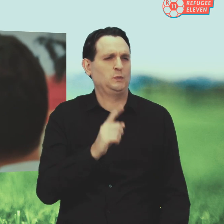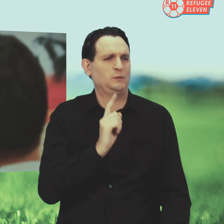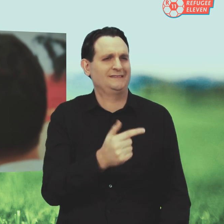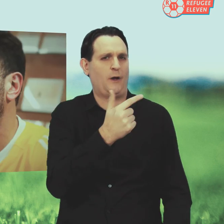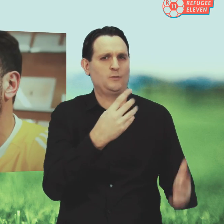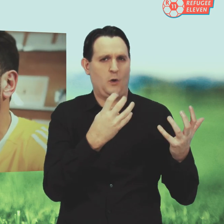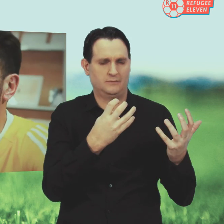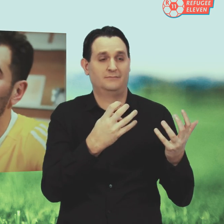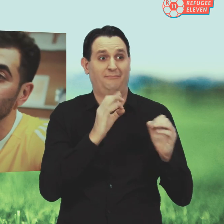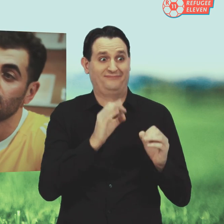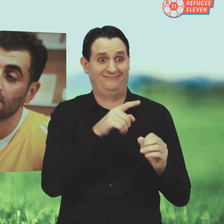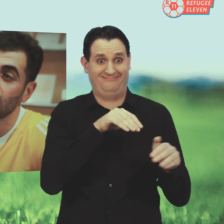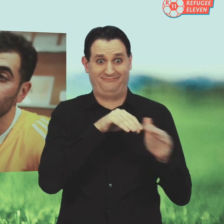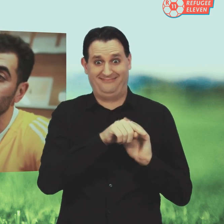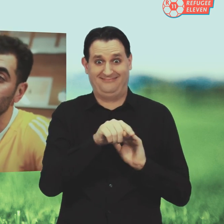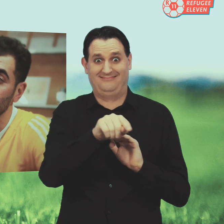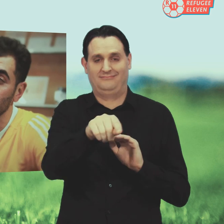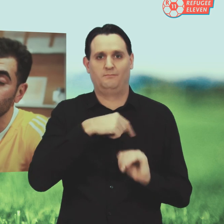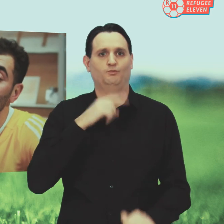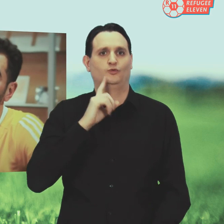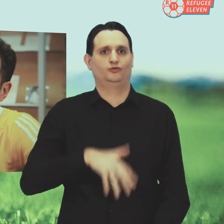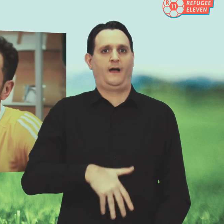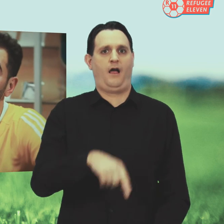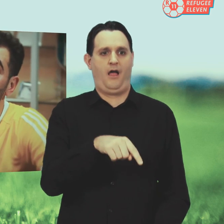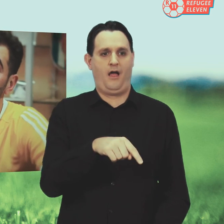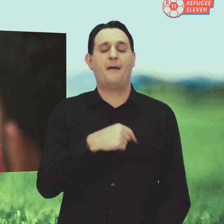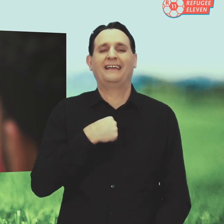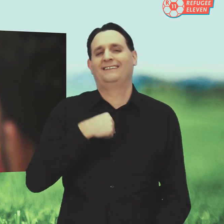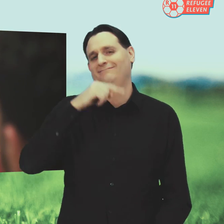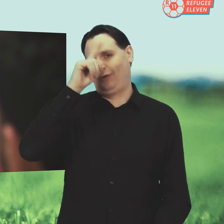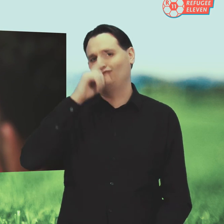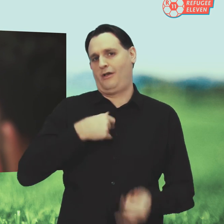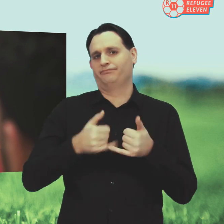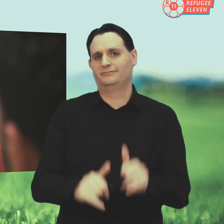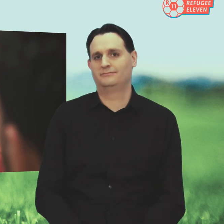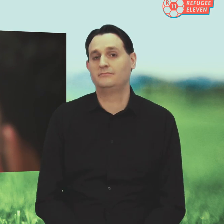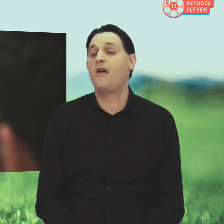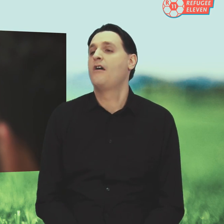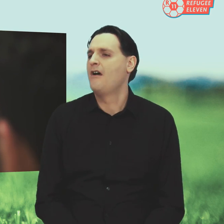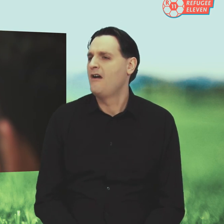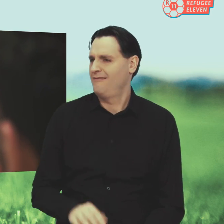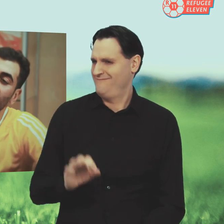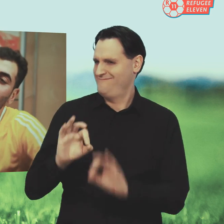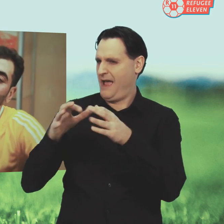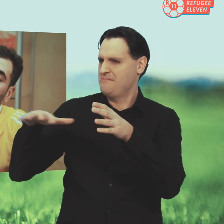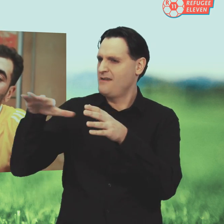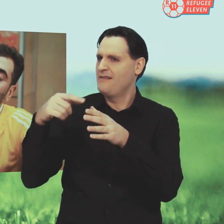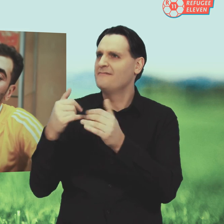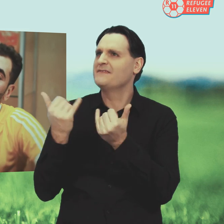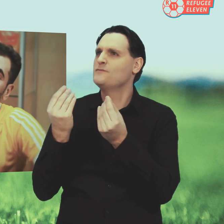Meine Mutter war zu dem Zeitpunkt schwanger und ich bin dann hier in Berlin zur Welt gekommen. Wie war es für deine